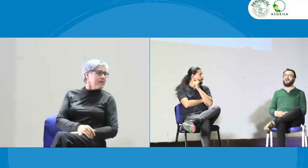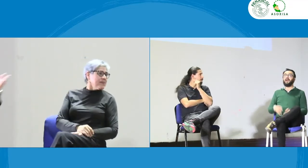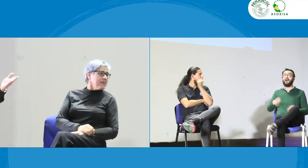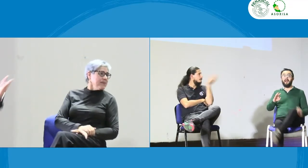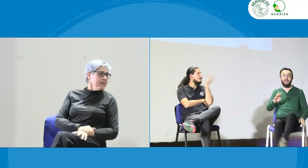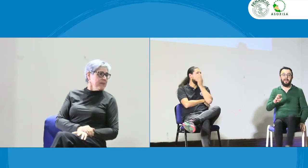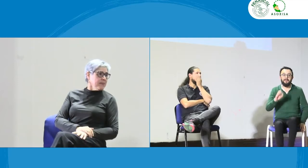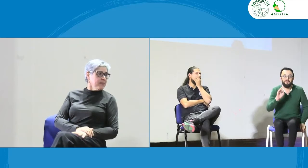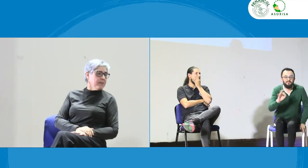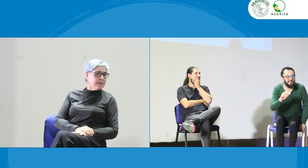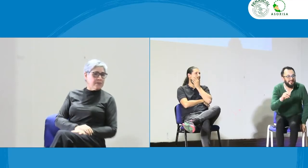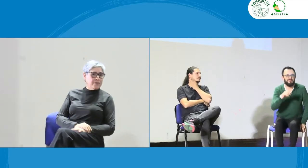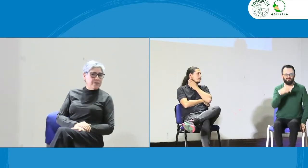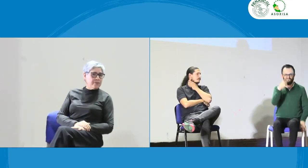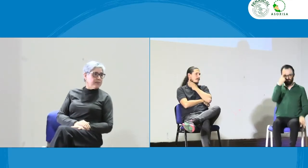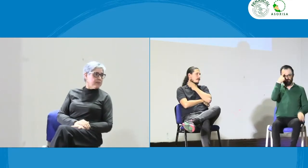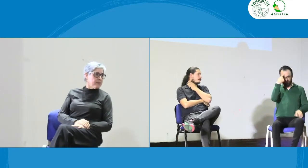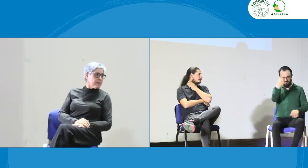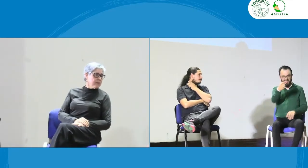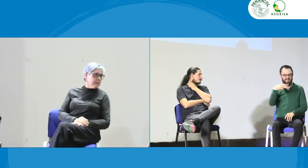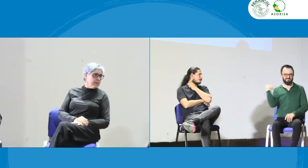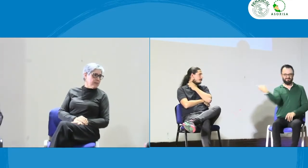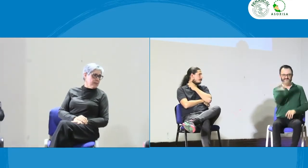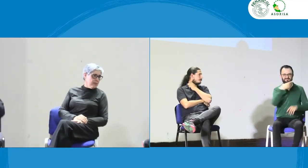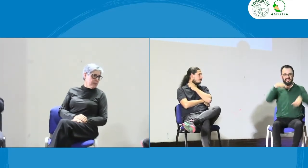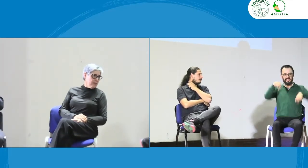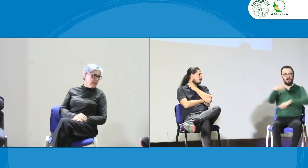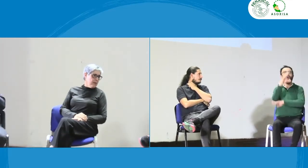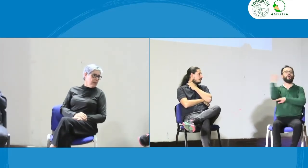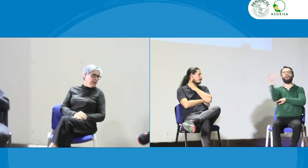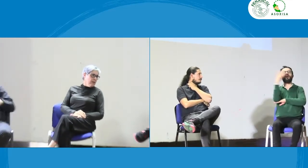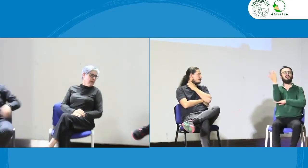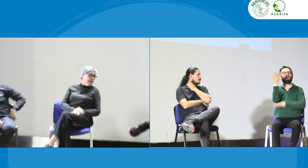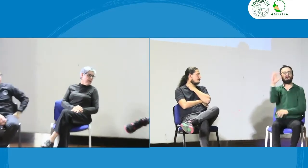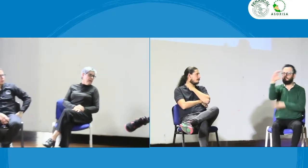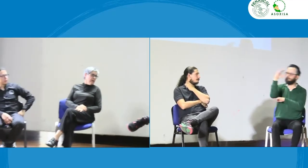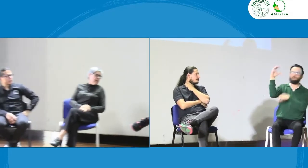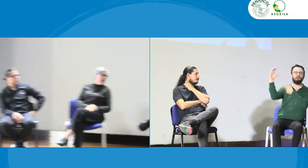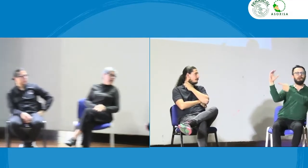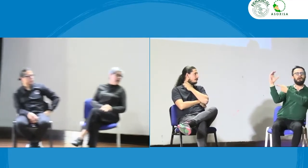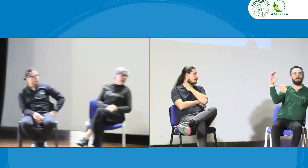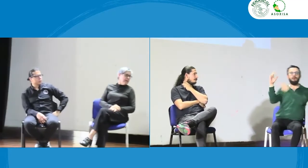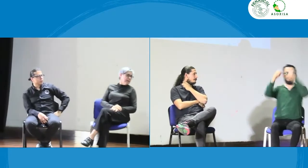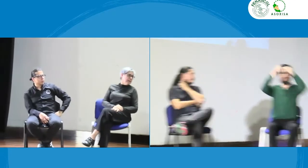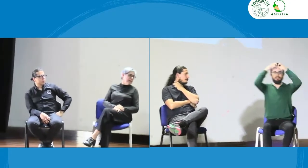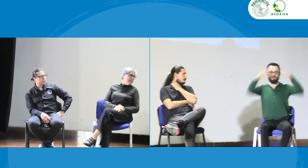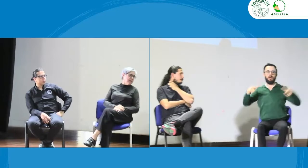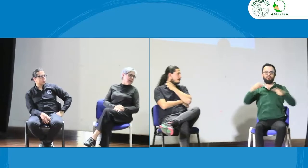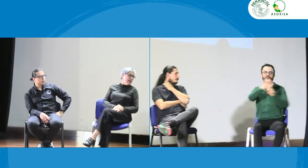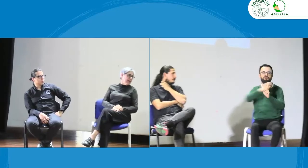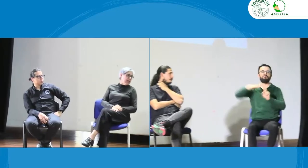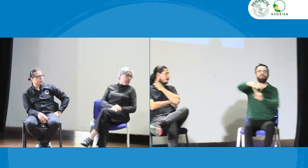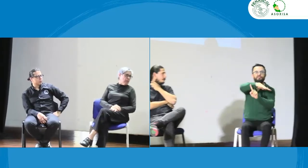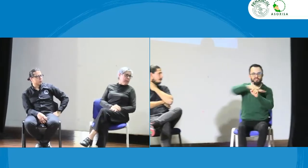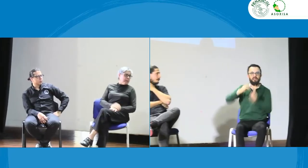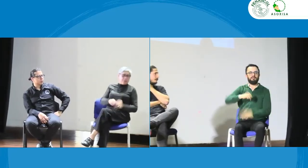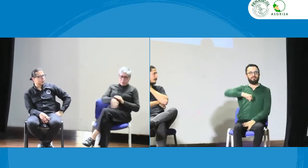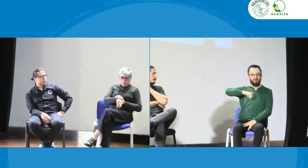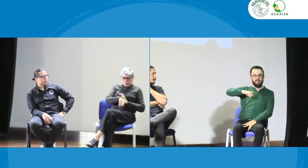excelente sí y es que bueno ustedes lo saben que acá en Colombia pues está es un estado